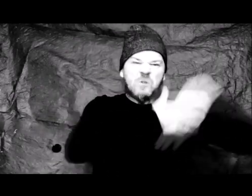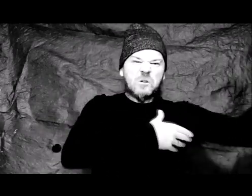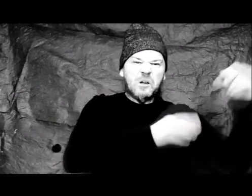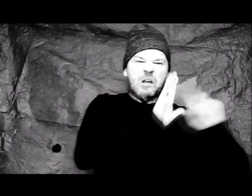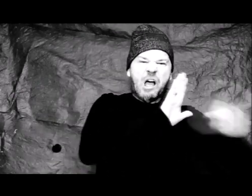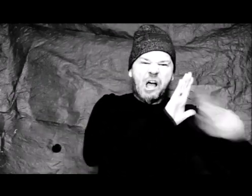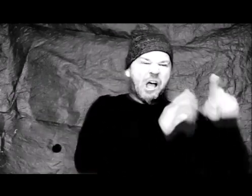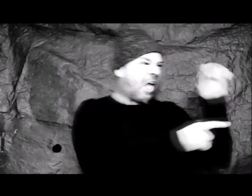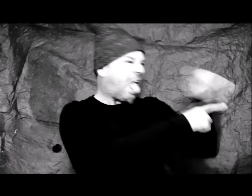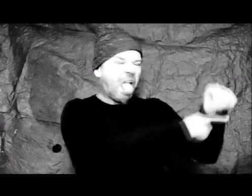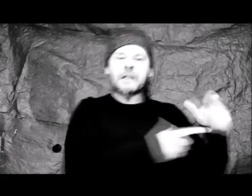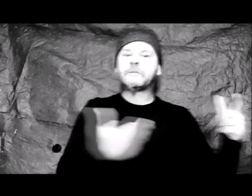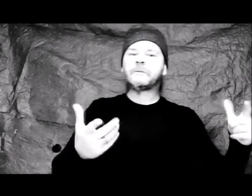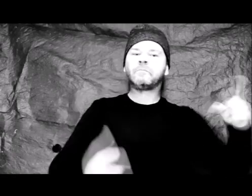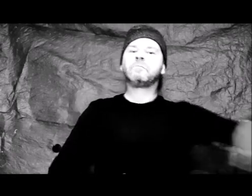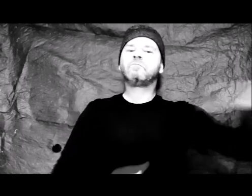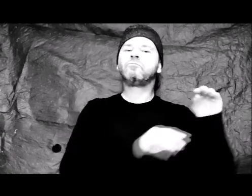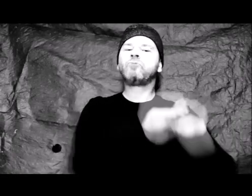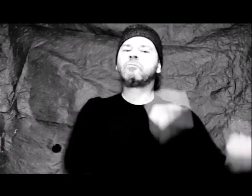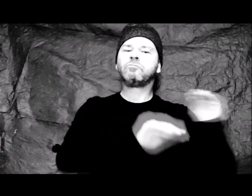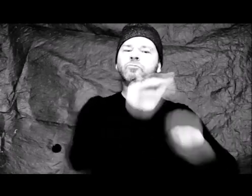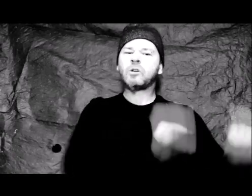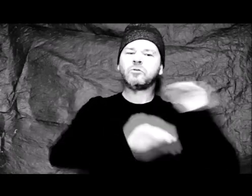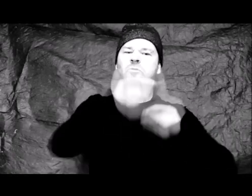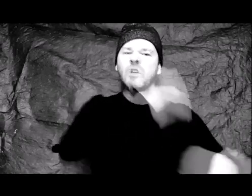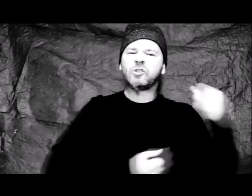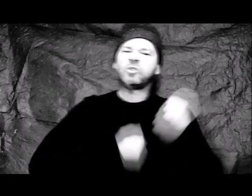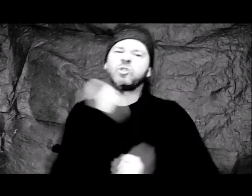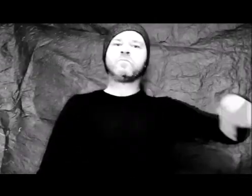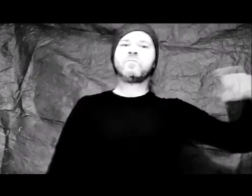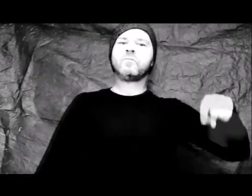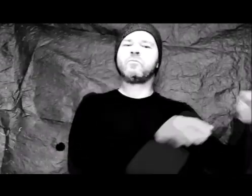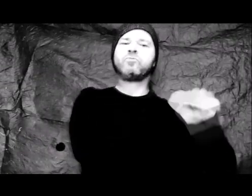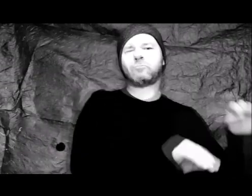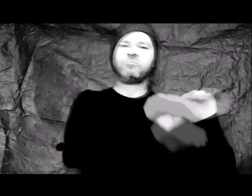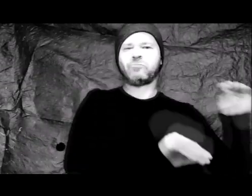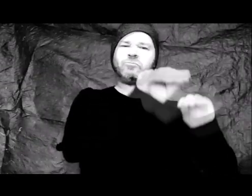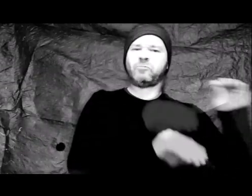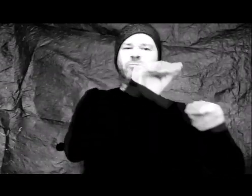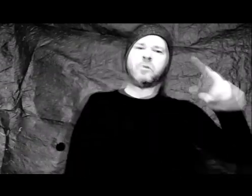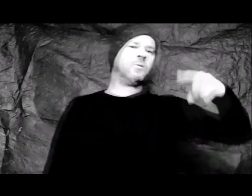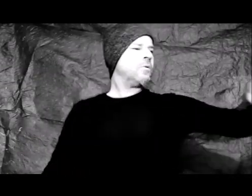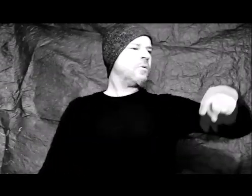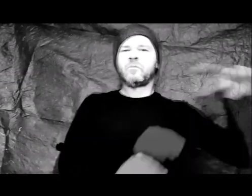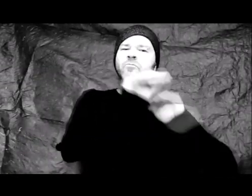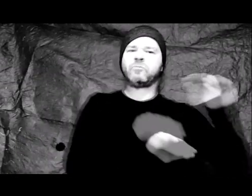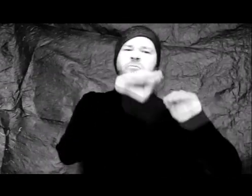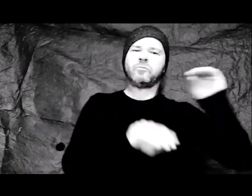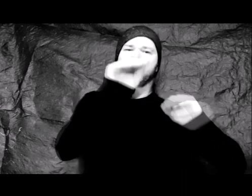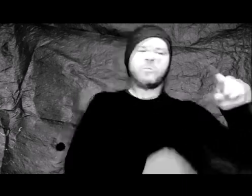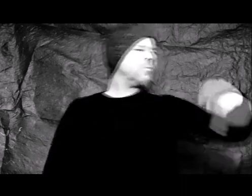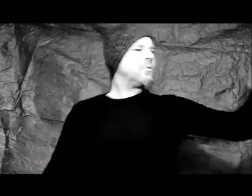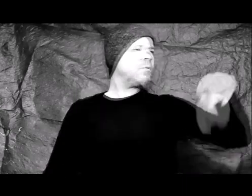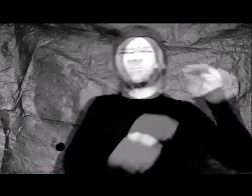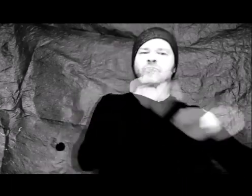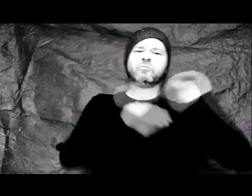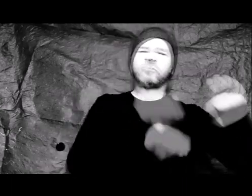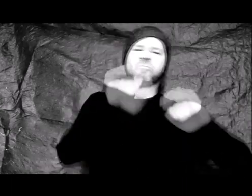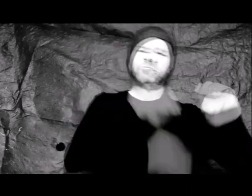'égosille et confie qu'il y a des confinis qui ignorent les consignes, eux, ils soignent. Ils soignent, ils suent, ils saignent, ils souffrent,